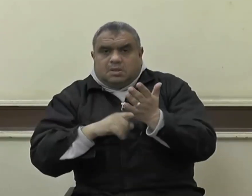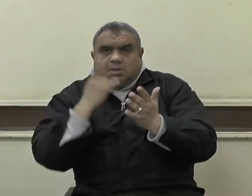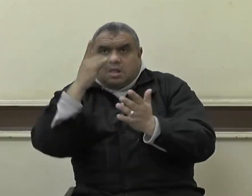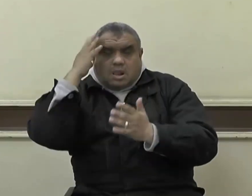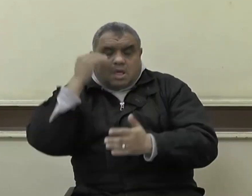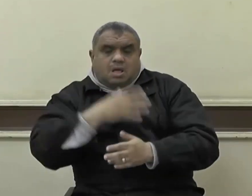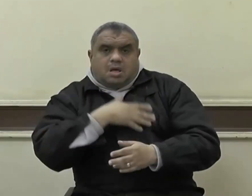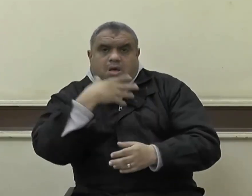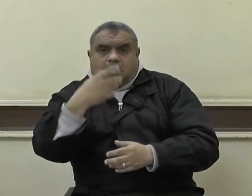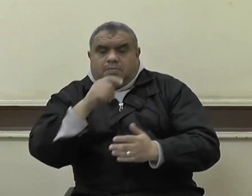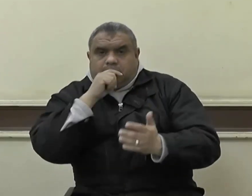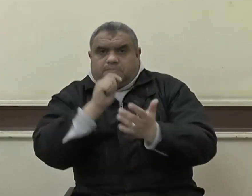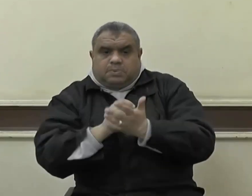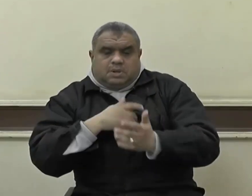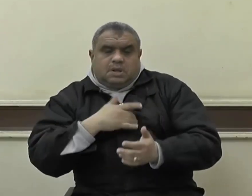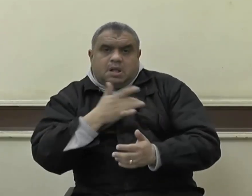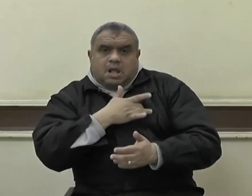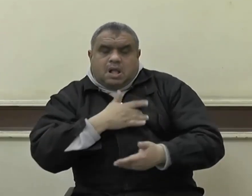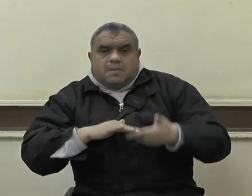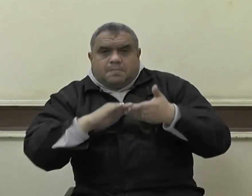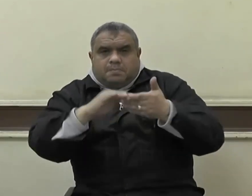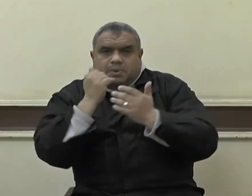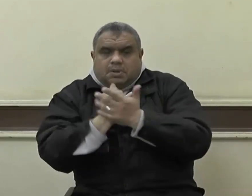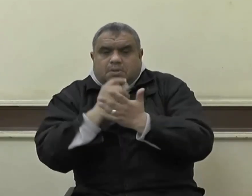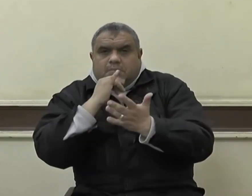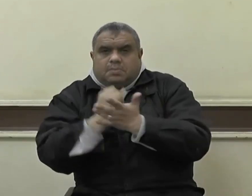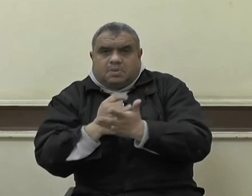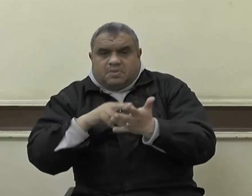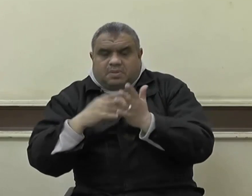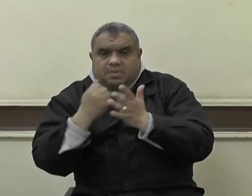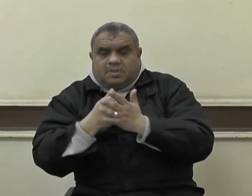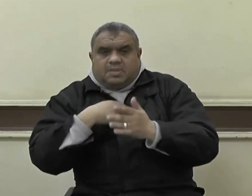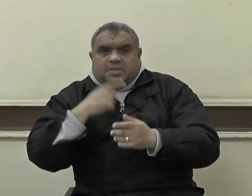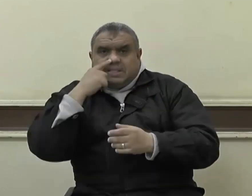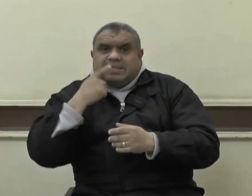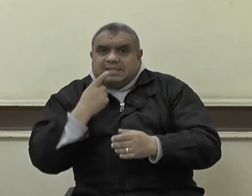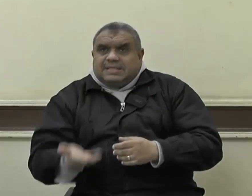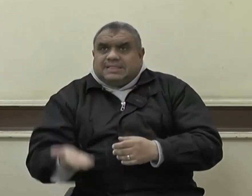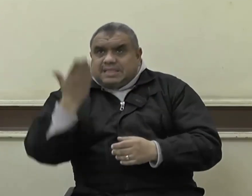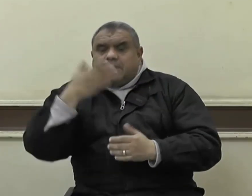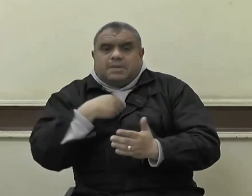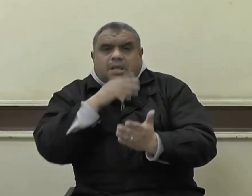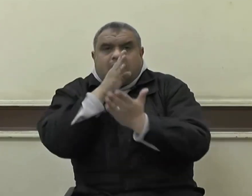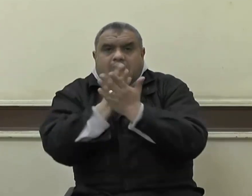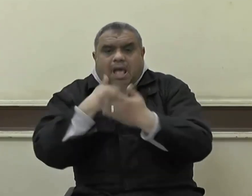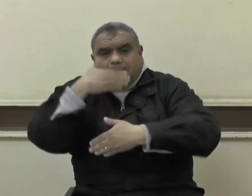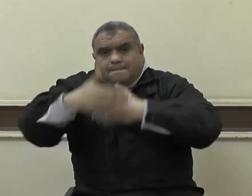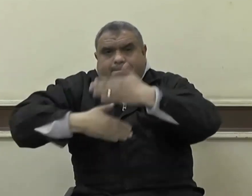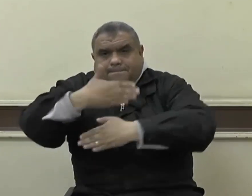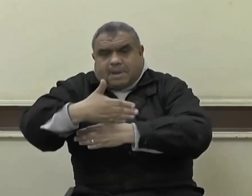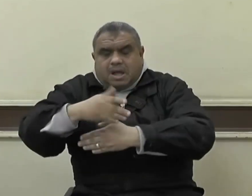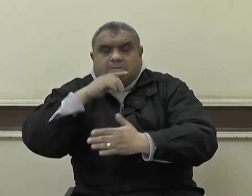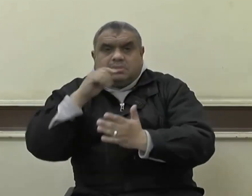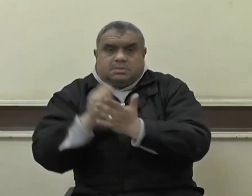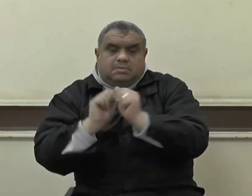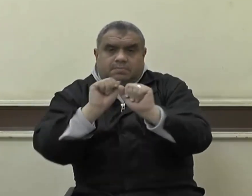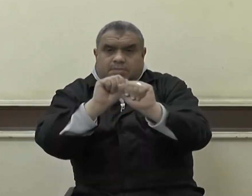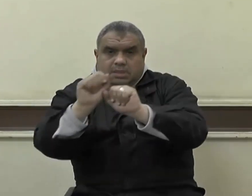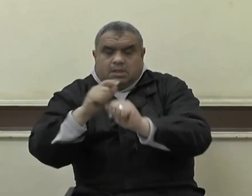إنها منحة الله تعالى لأحب خلقه إليه بعد الأنبياء والصدقين يقول